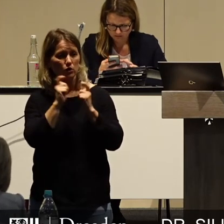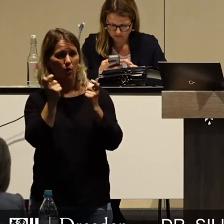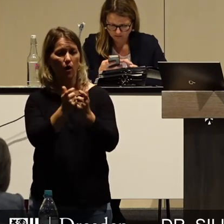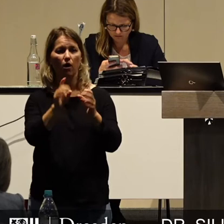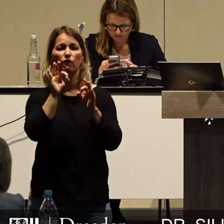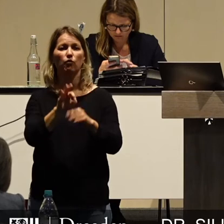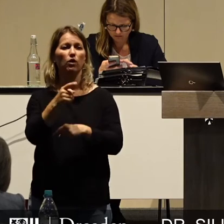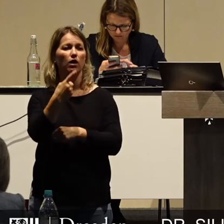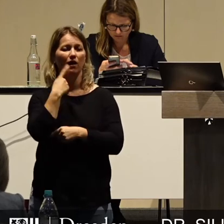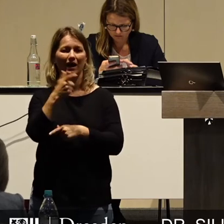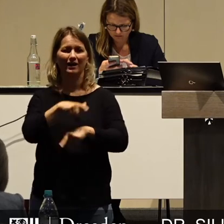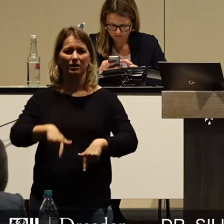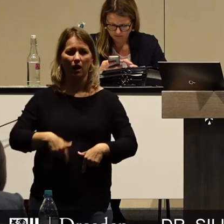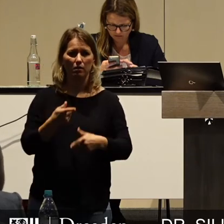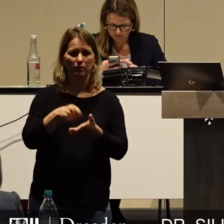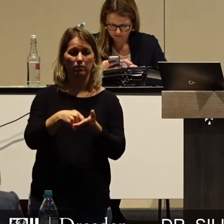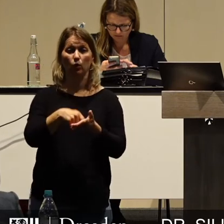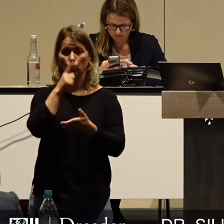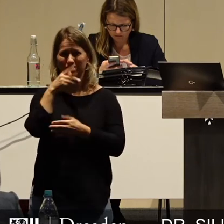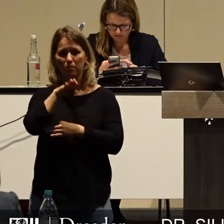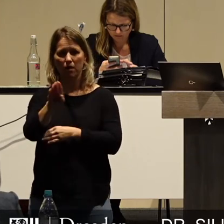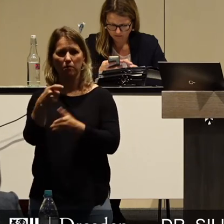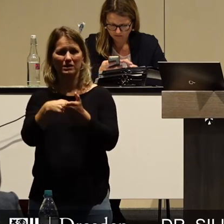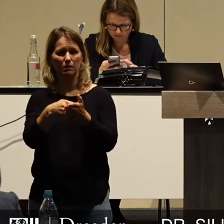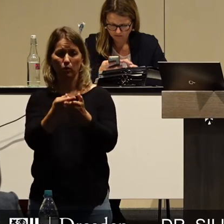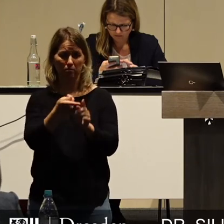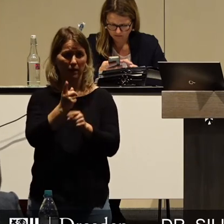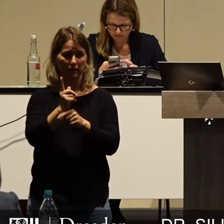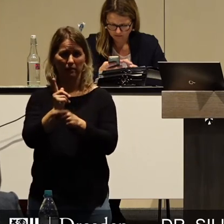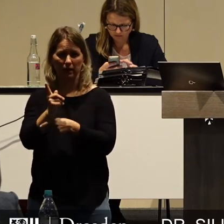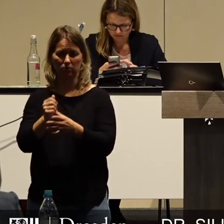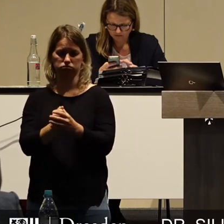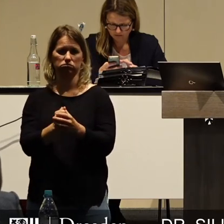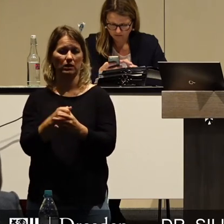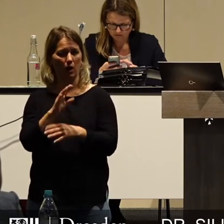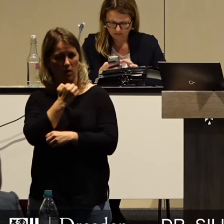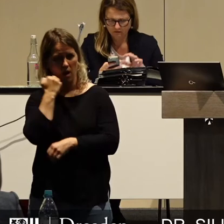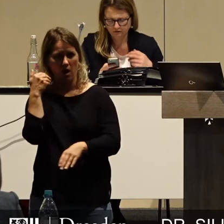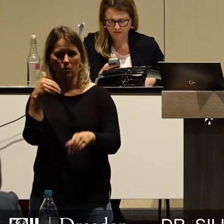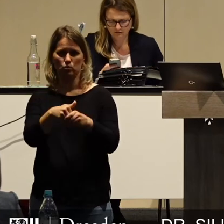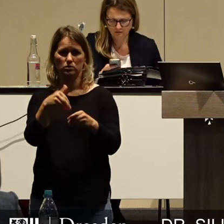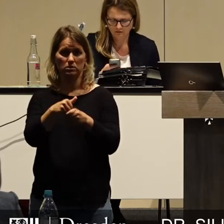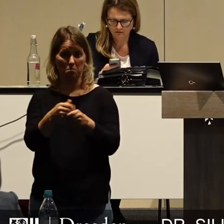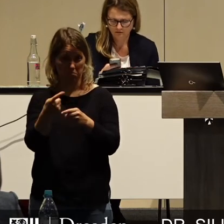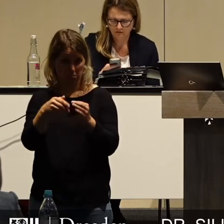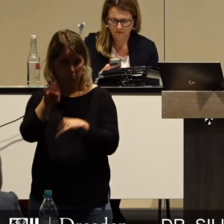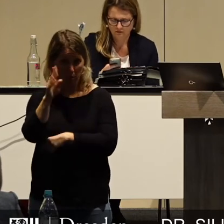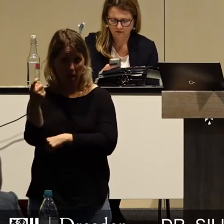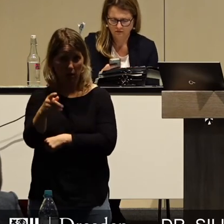und hocher Preise fürs Parken eingeführt werden. Weitere Grausamkeiten sind wahrscheinlich nicht auszuschließen.